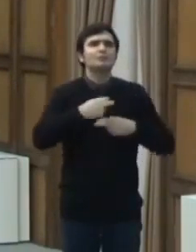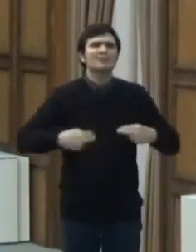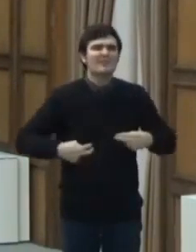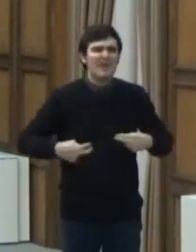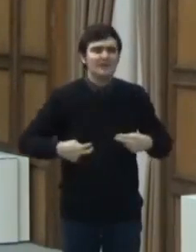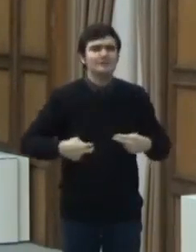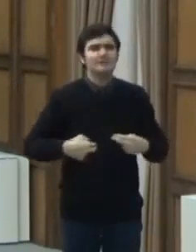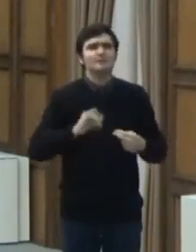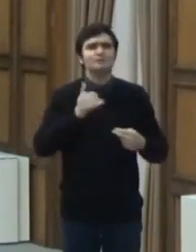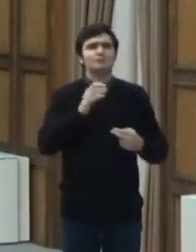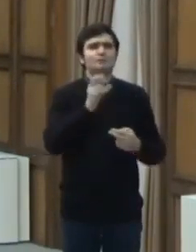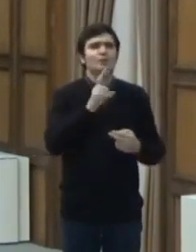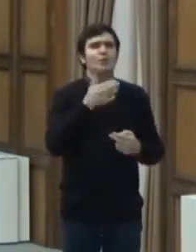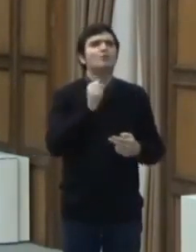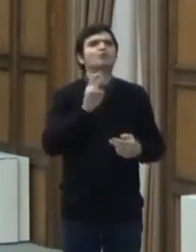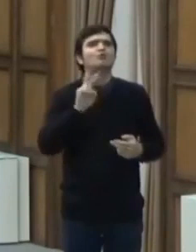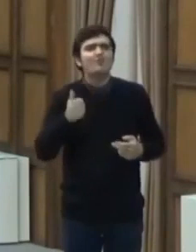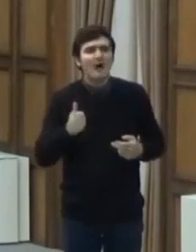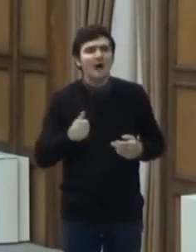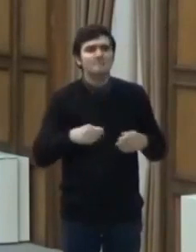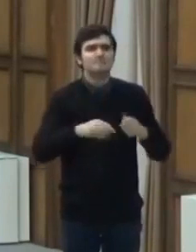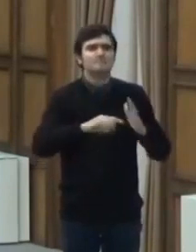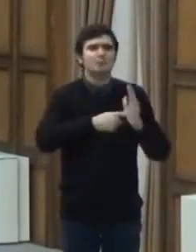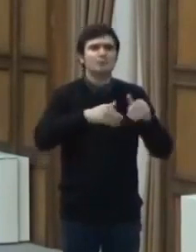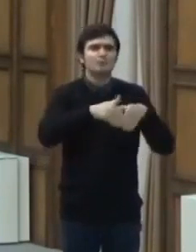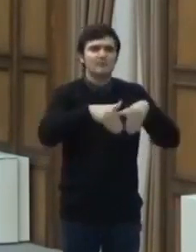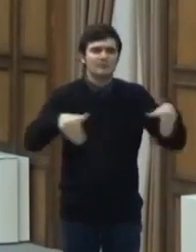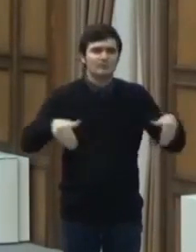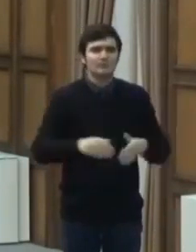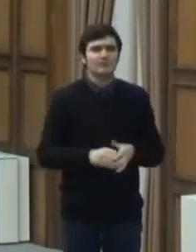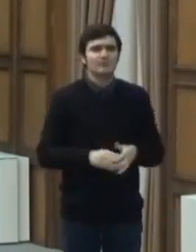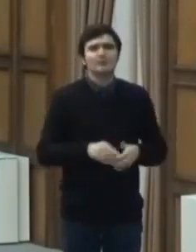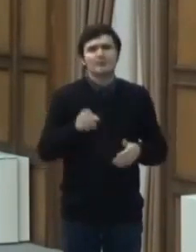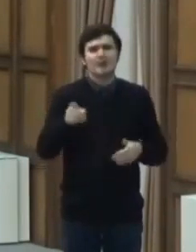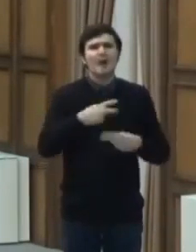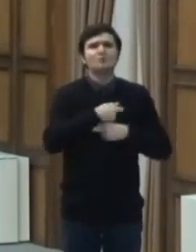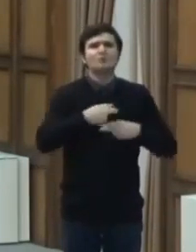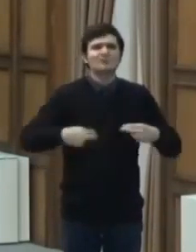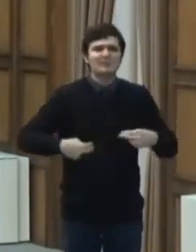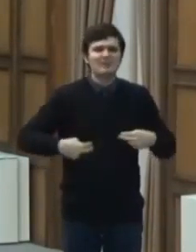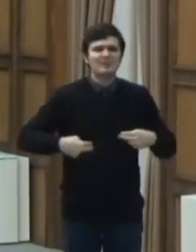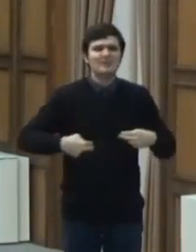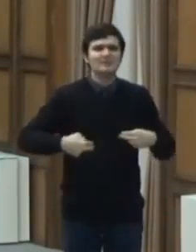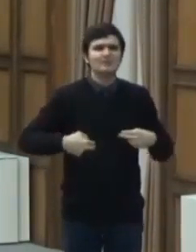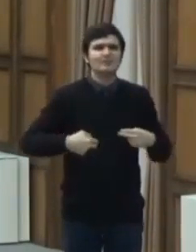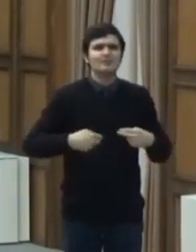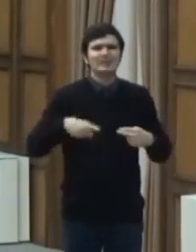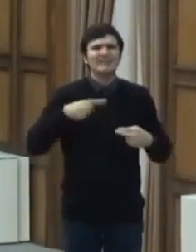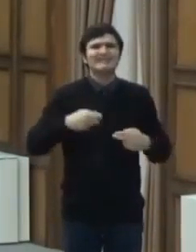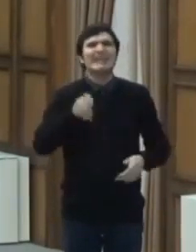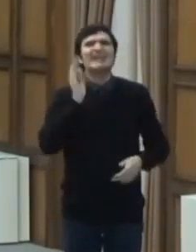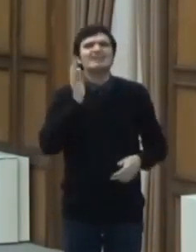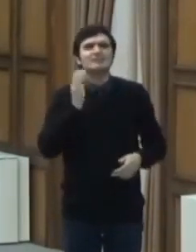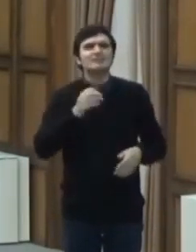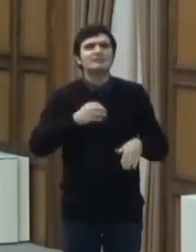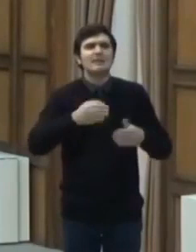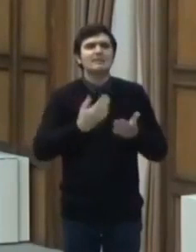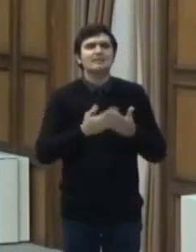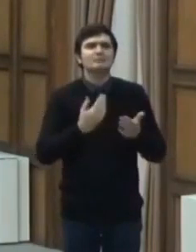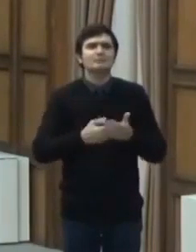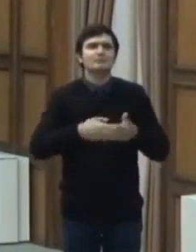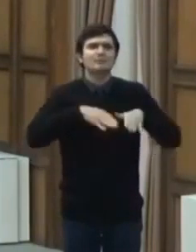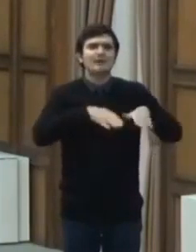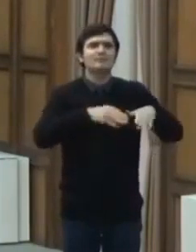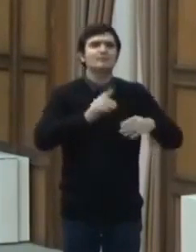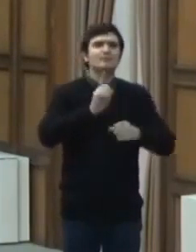județul Mehedinț, Orșovă, județul Mehedinț, la Drobetă, turnul severin, județul Mehedinț, cu excepția traficului de marfă.